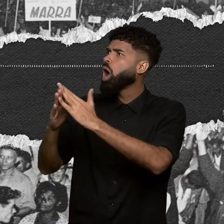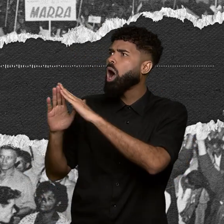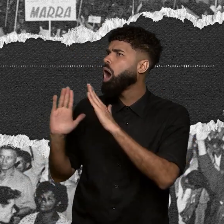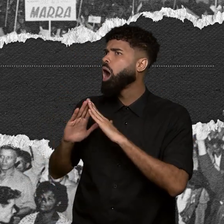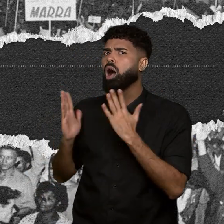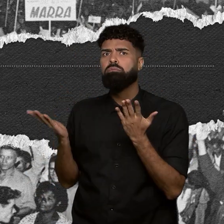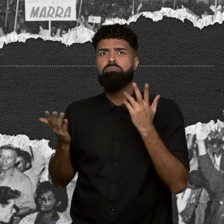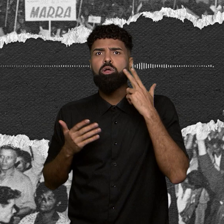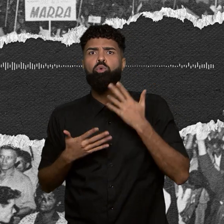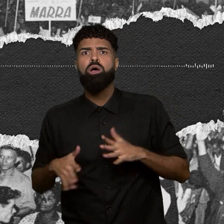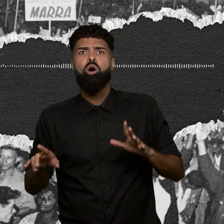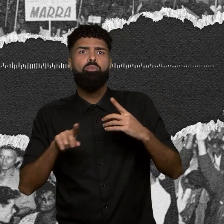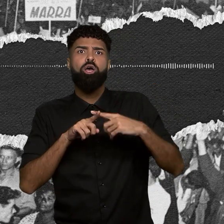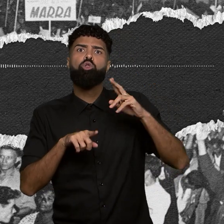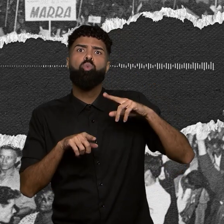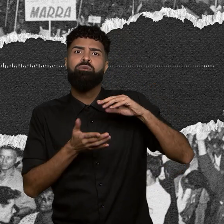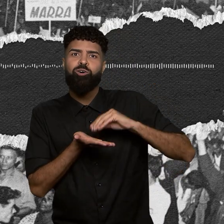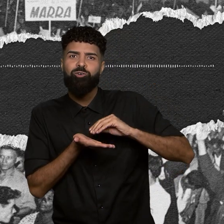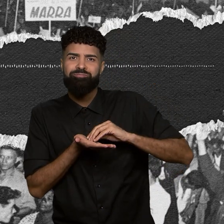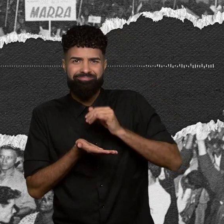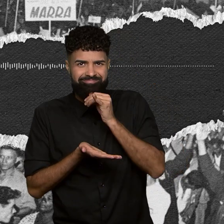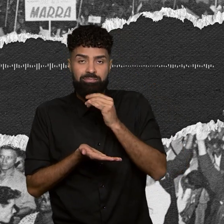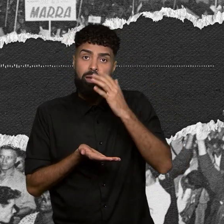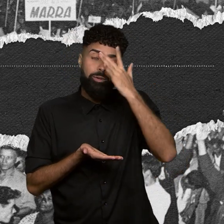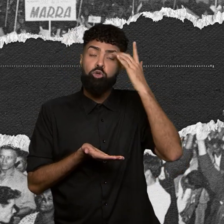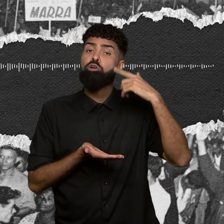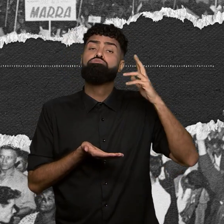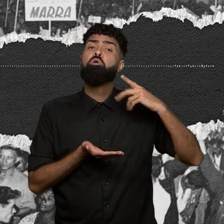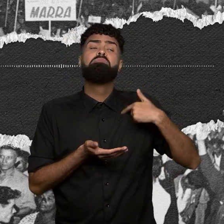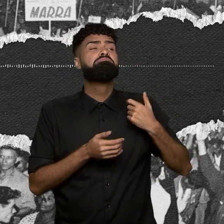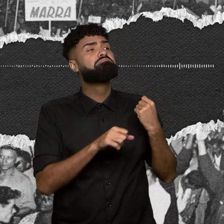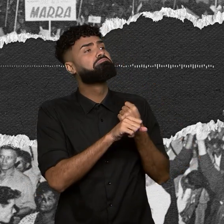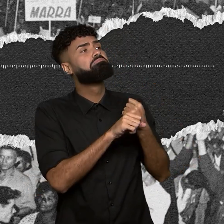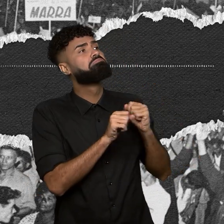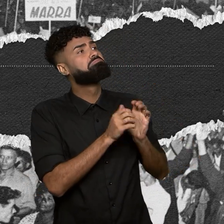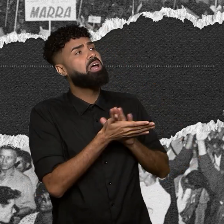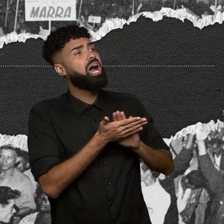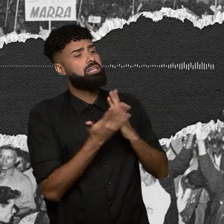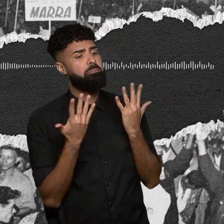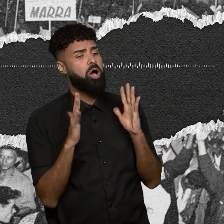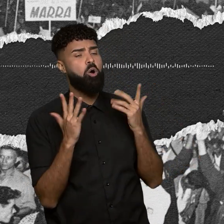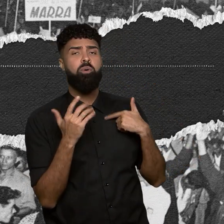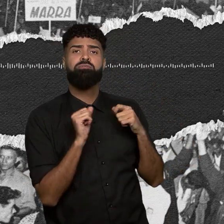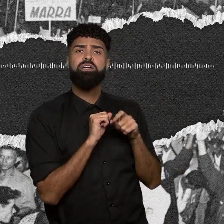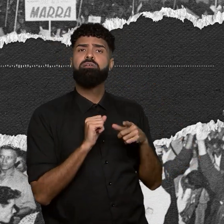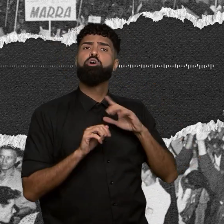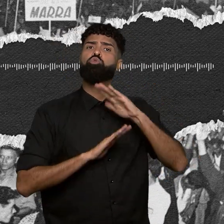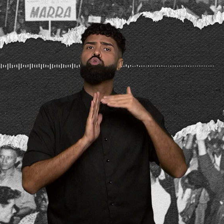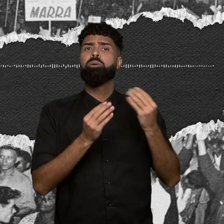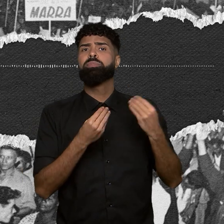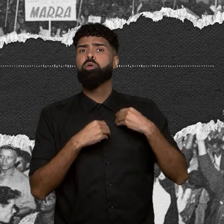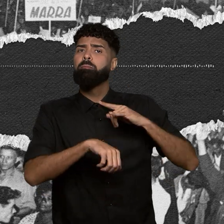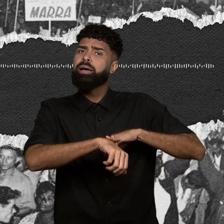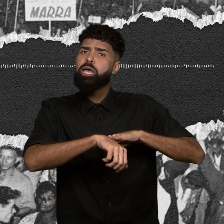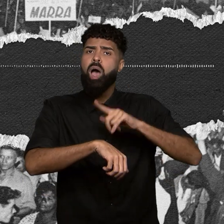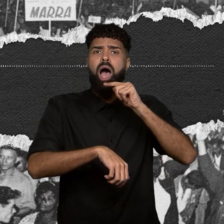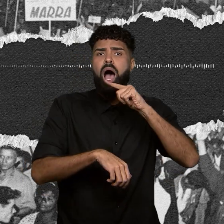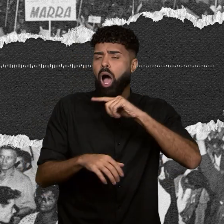faltou. Sabe a pessoa que sequer precisou erguer a parede de casa com as próprias mãos? Que sempre teve banheiro com água, na torneira, no chuveiro,